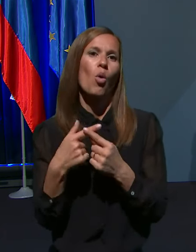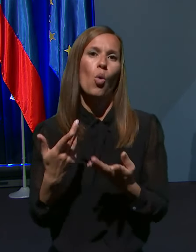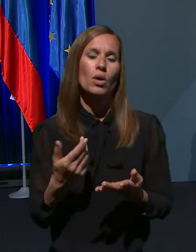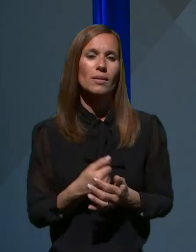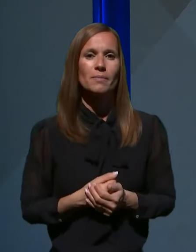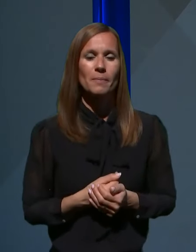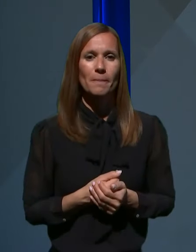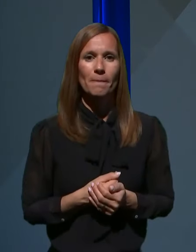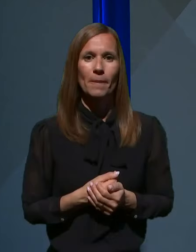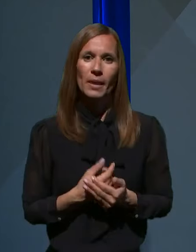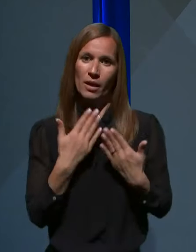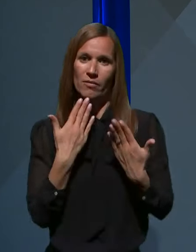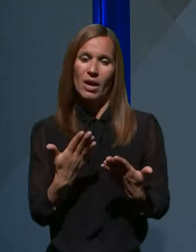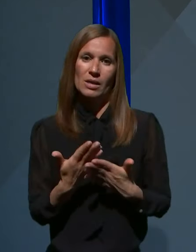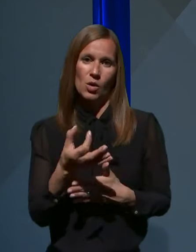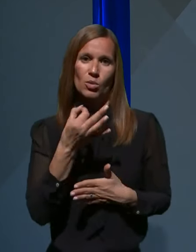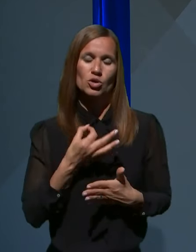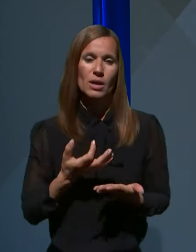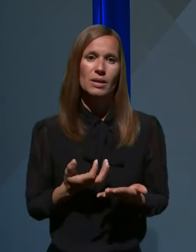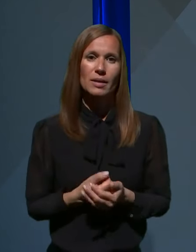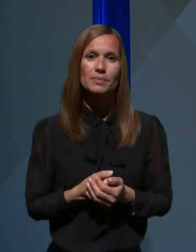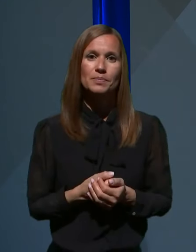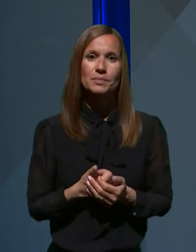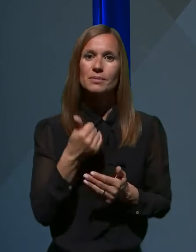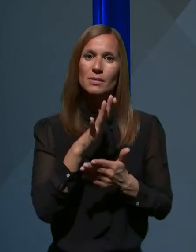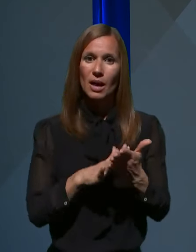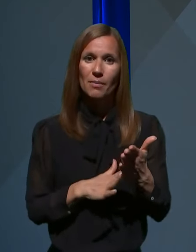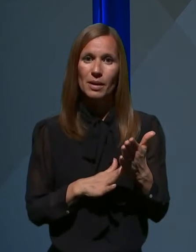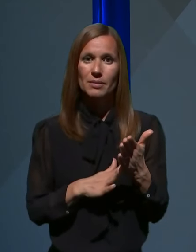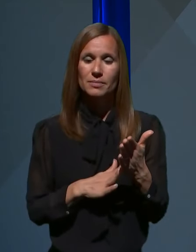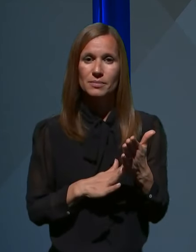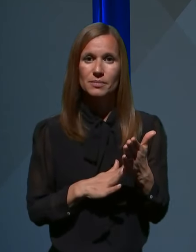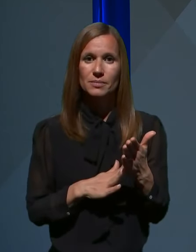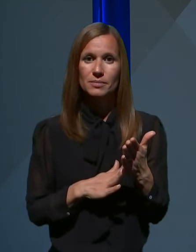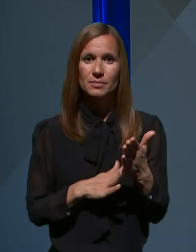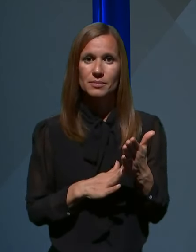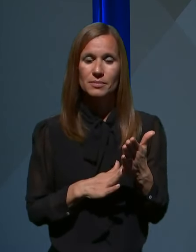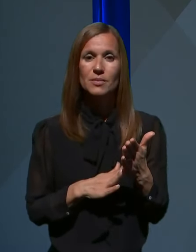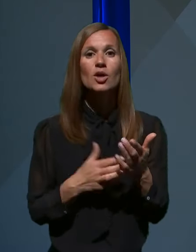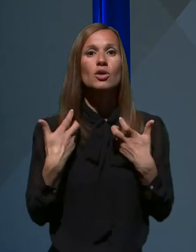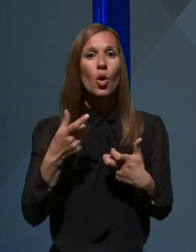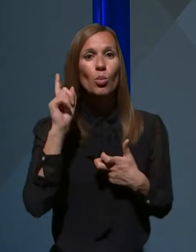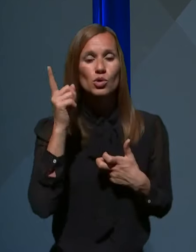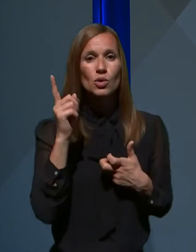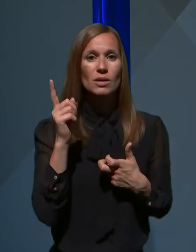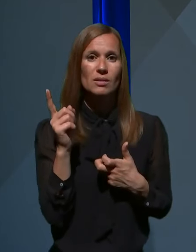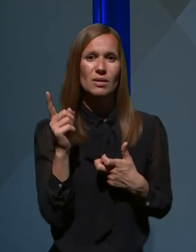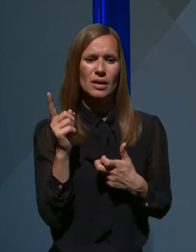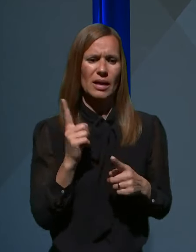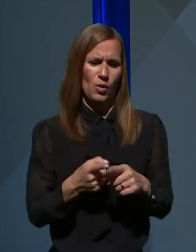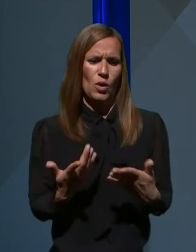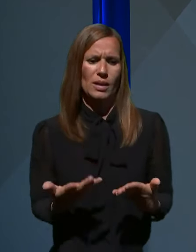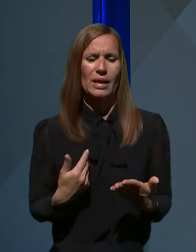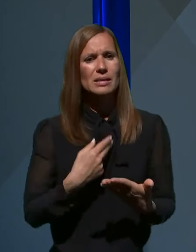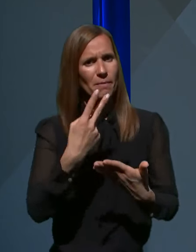Hvala lepa za vprašanje. Najprej bi opozoril, da sem, mislim, da ravno danes